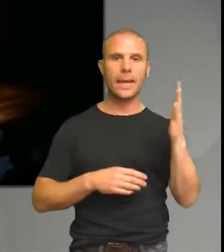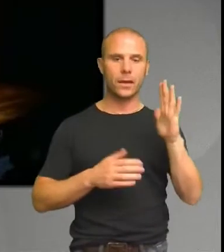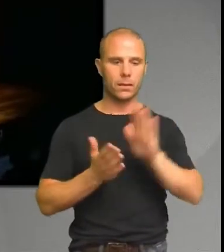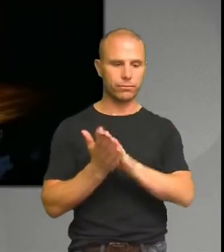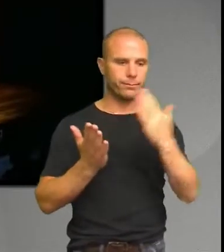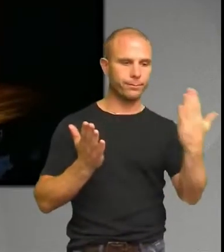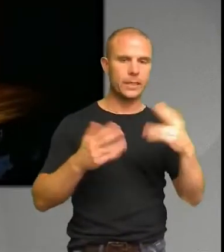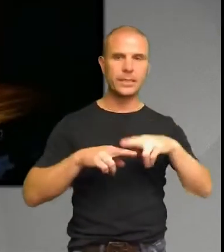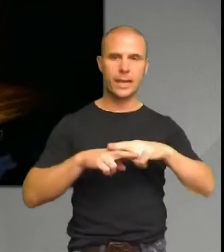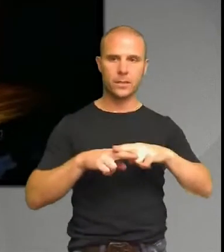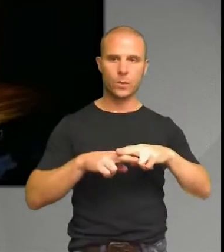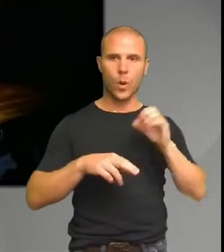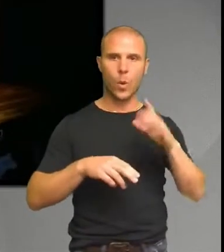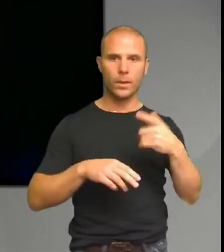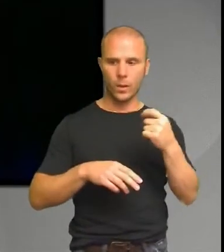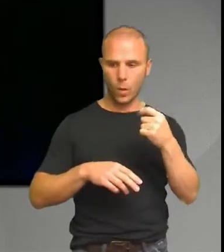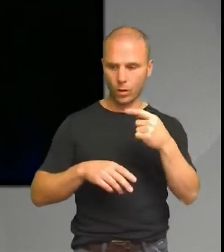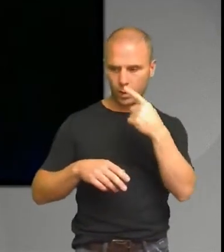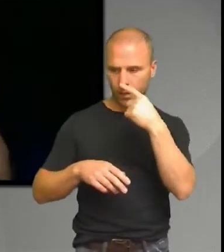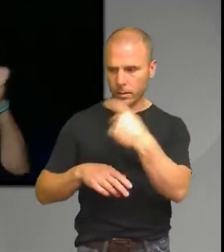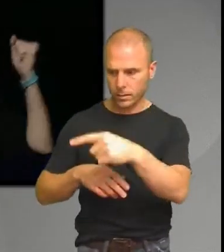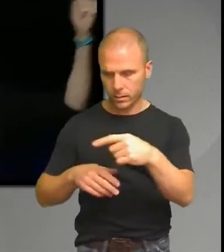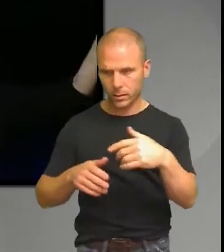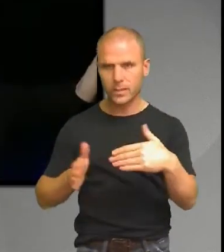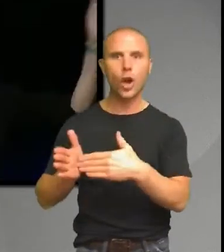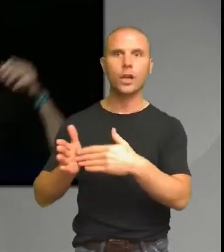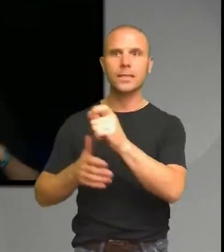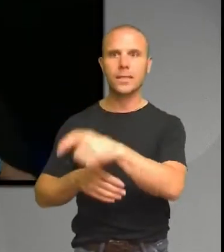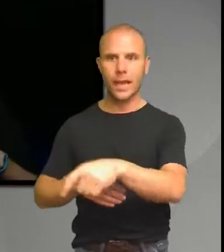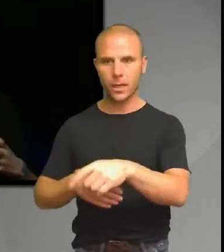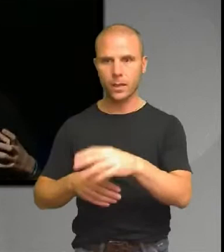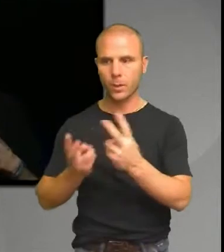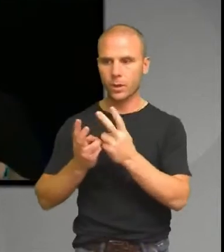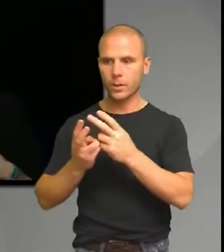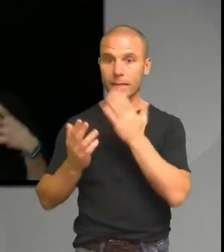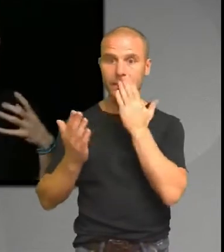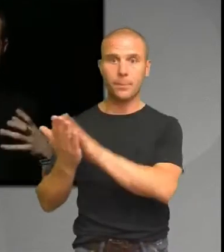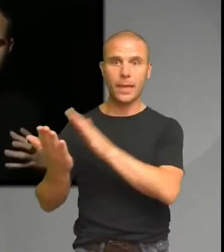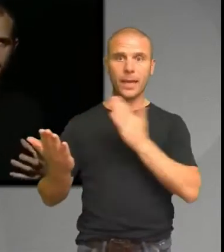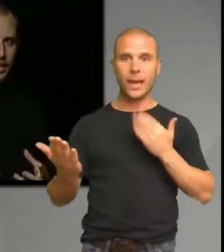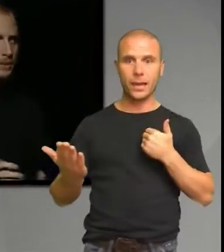Om någon skulle slå sig så känner vi lite samma sak. Om jag är jätteglad, då kanske ni känner lite, då känner ni samma glädje.